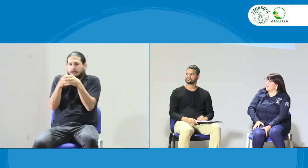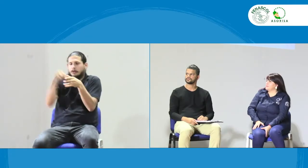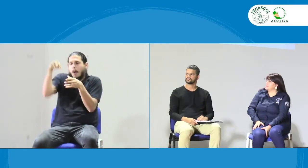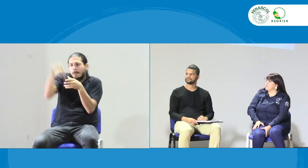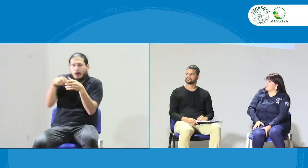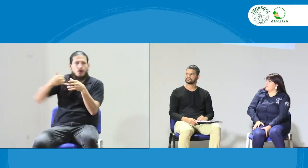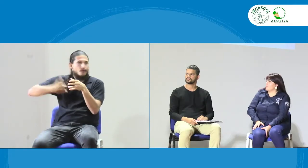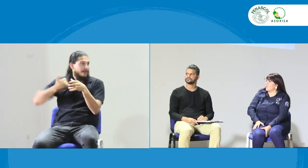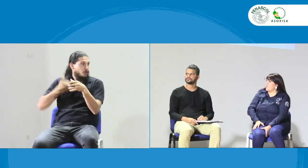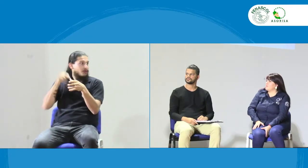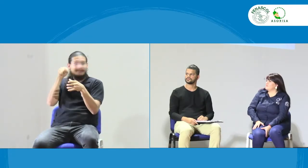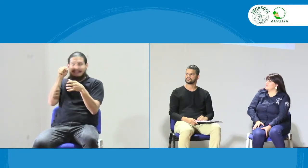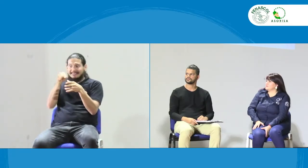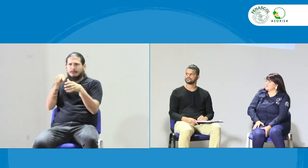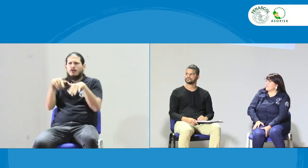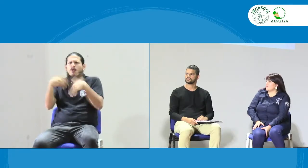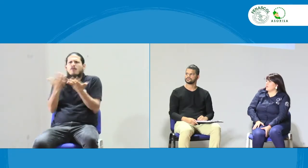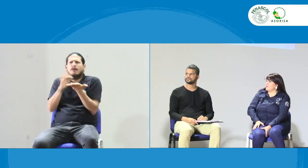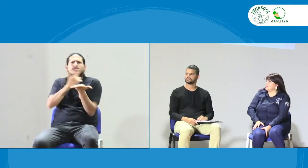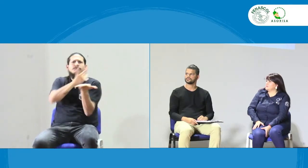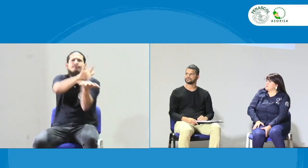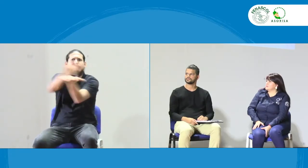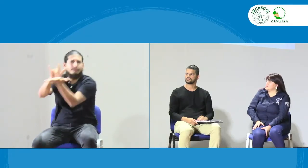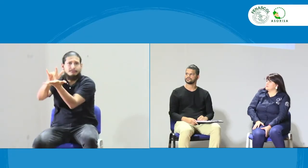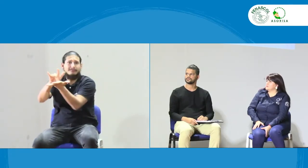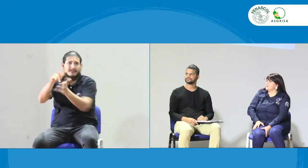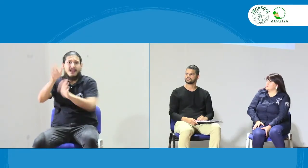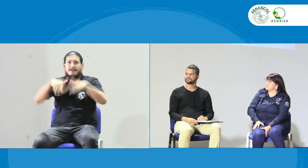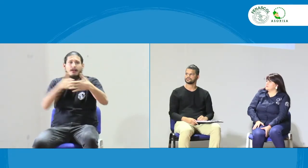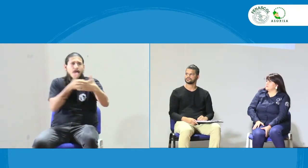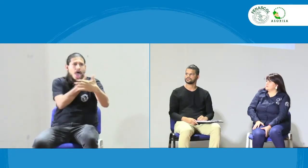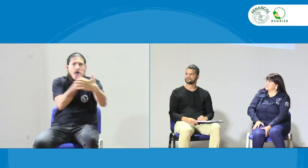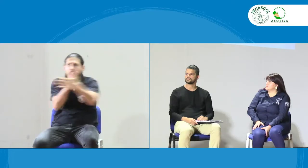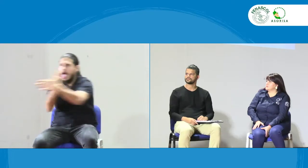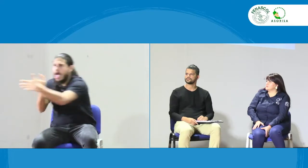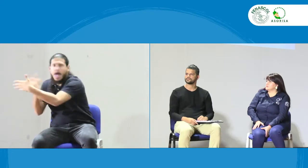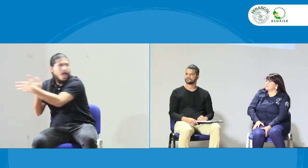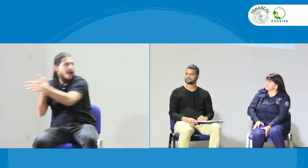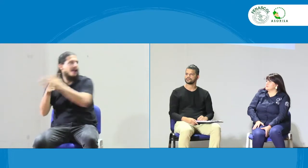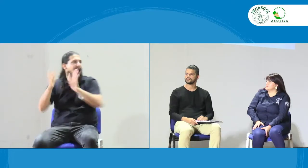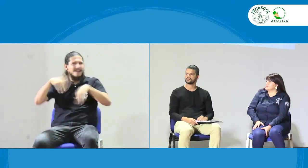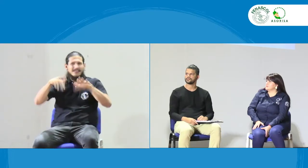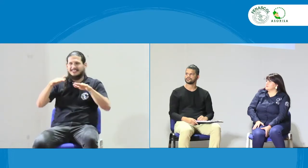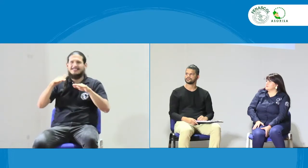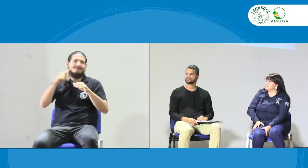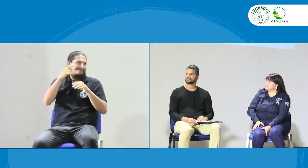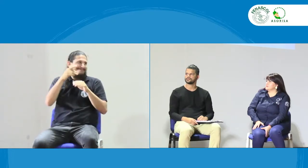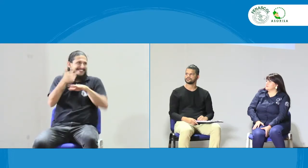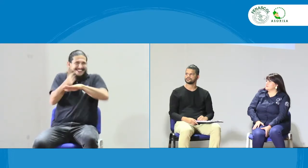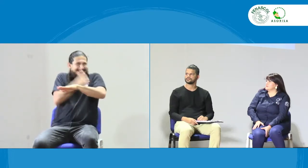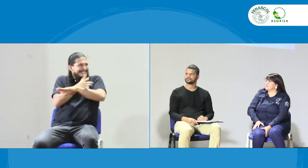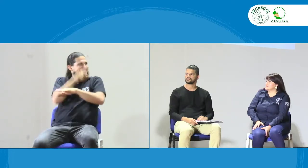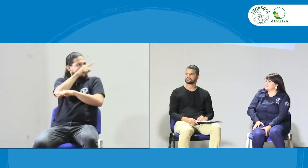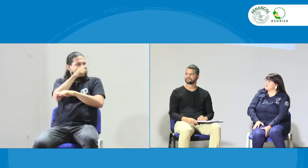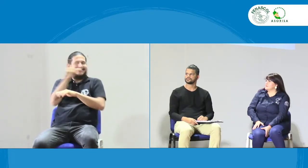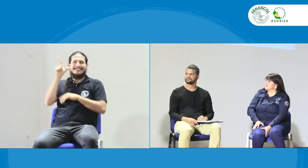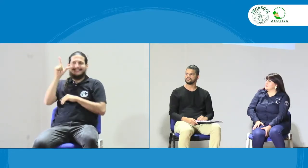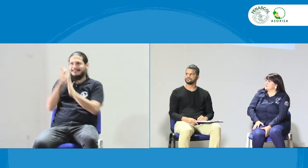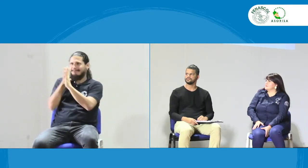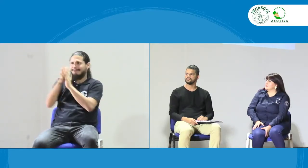está dentro de la asociación una asociación, un comité, una sección de jóvenes, pero es allí donde se hacen las participaciones.